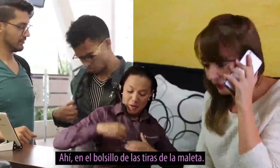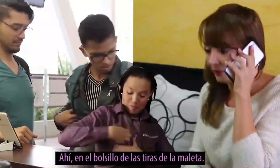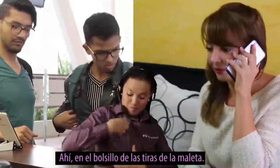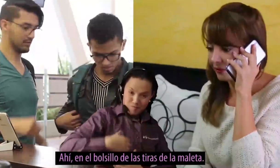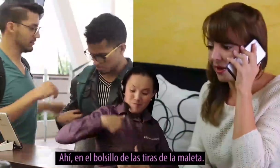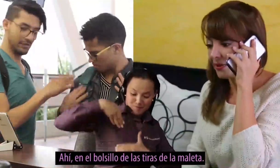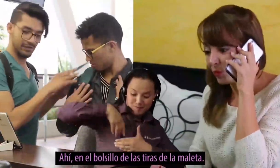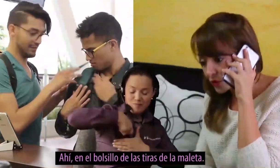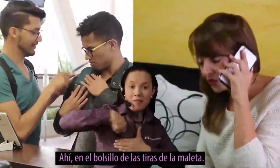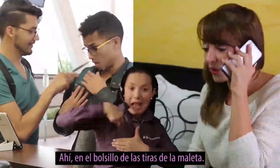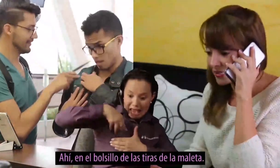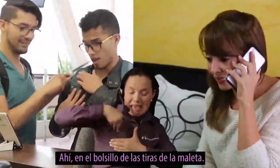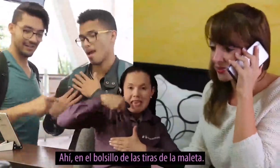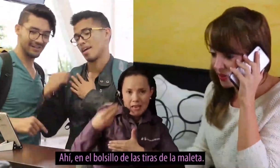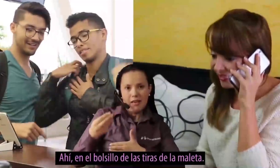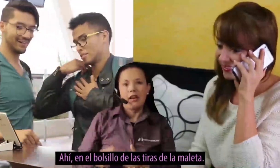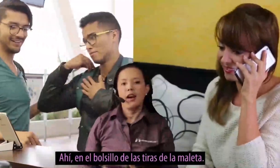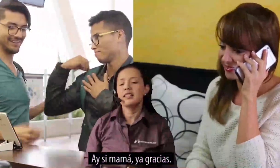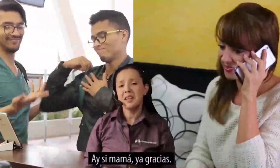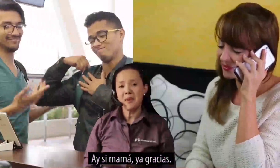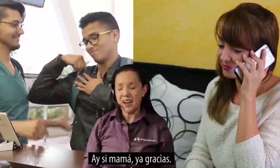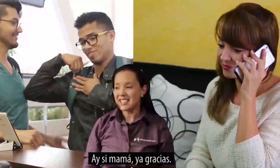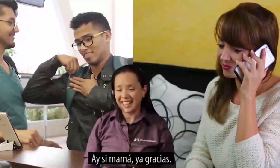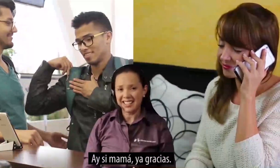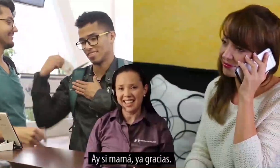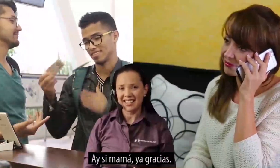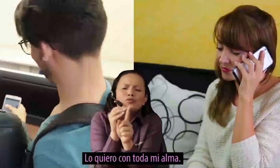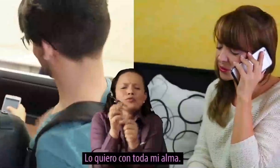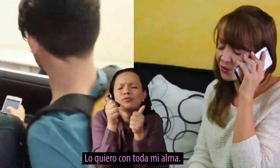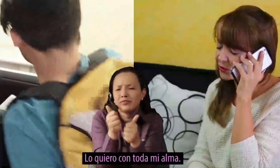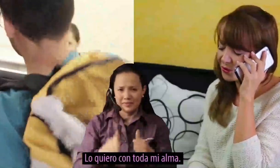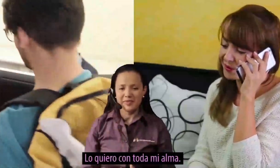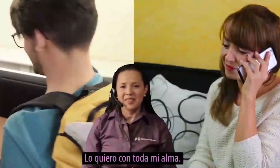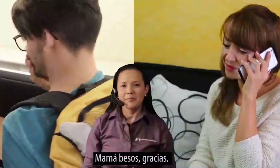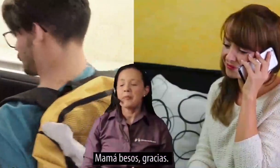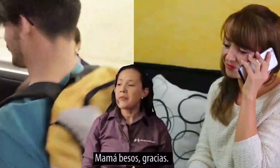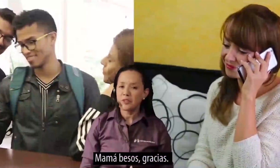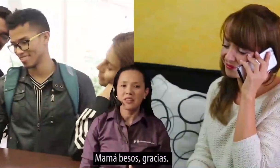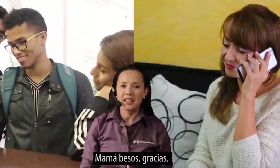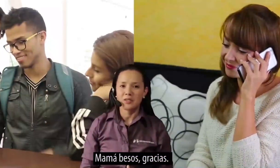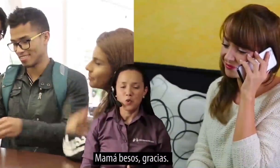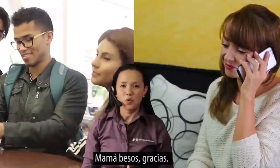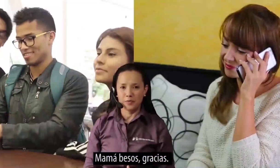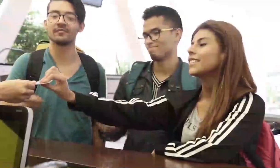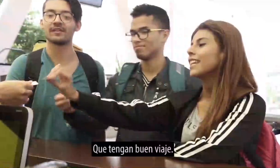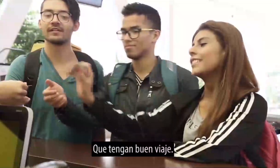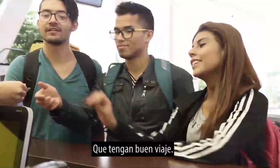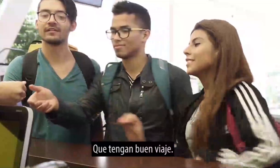no la encuentro ahí, en el bolsillo de las tiras de la maleta ay sí mamá, ya, gracias lo quiero con toda mi alma